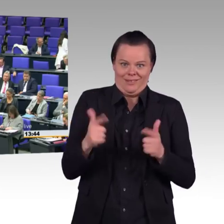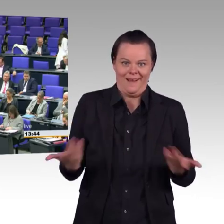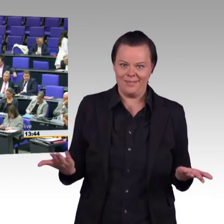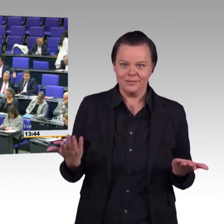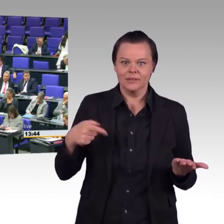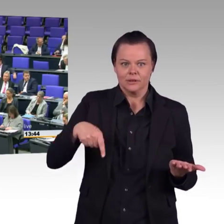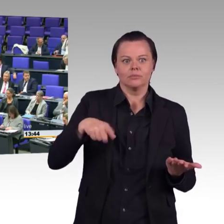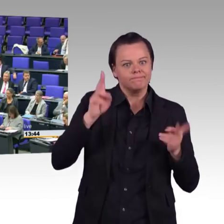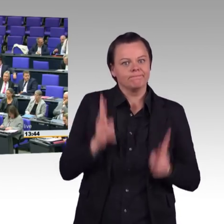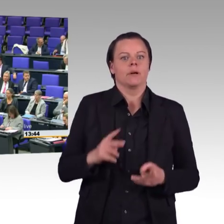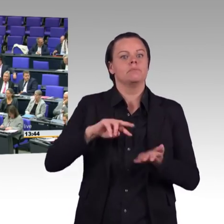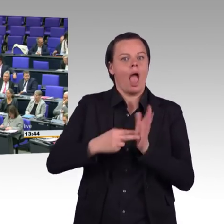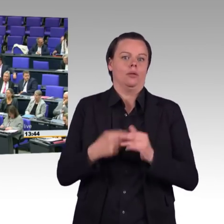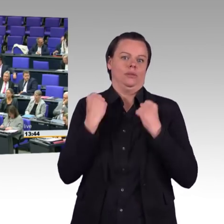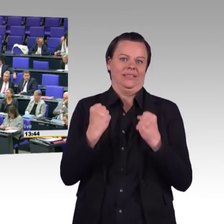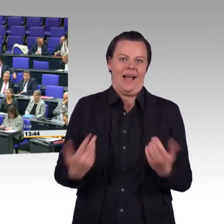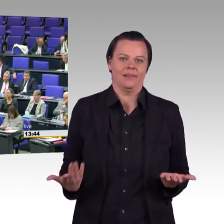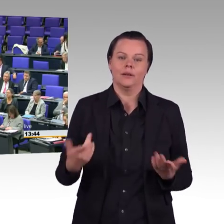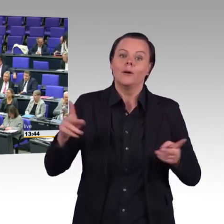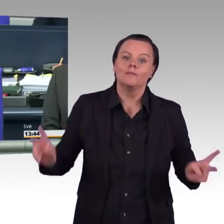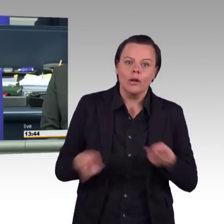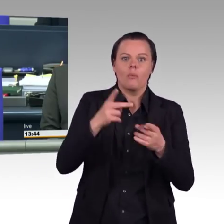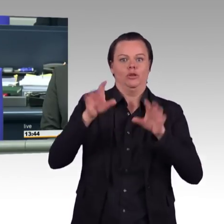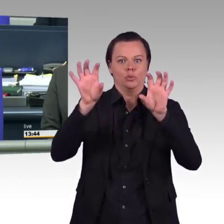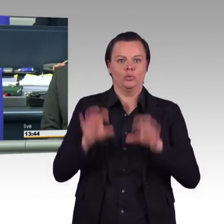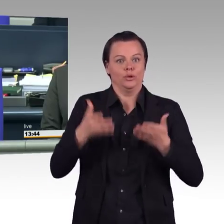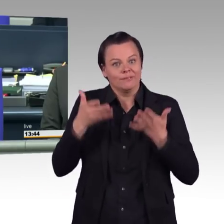Zu einer Kurzintervention erteile ich das Wort dem Kollegen Carsten Hilze.